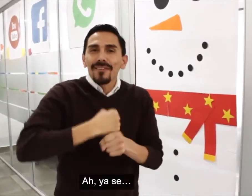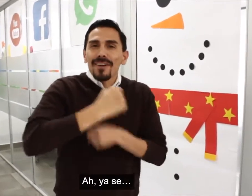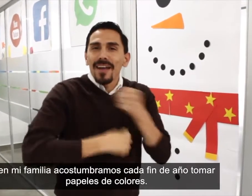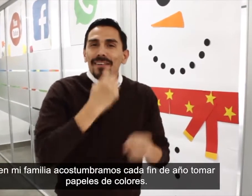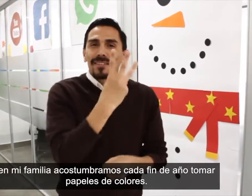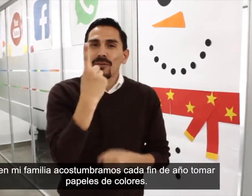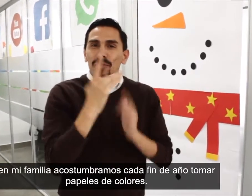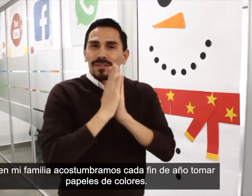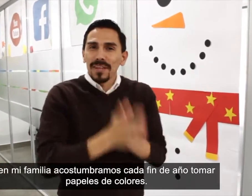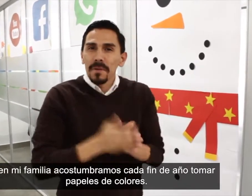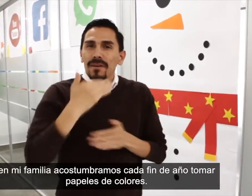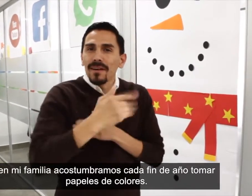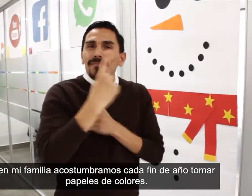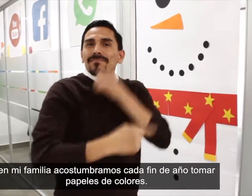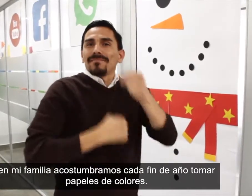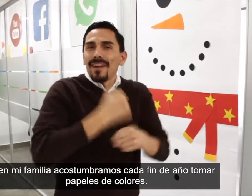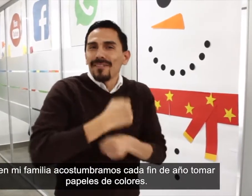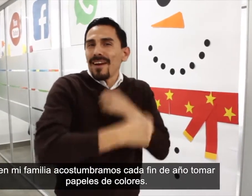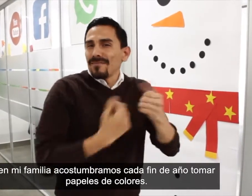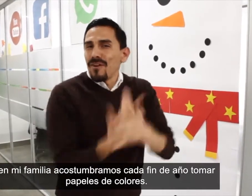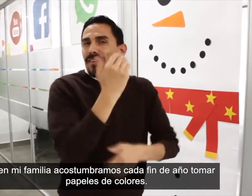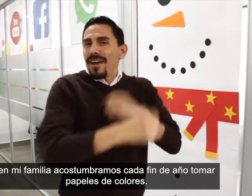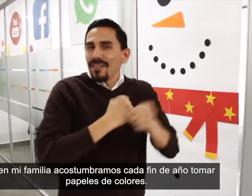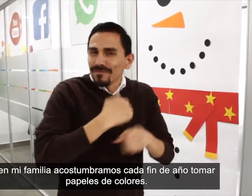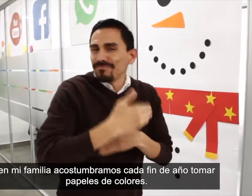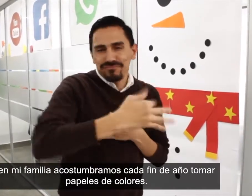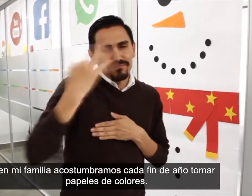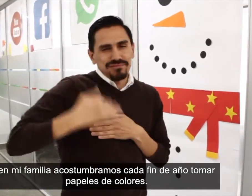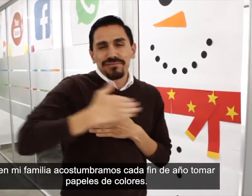En mi familia acostumbramos cada fin de año a tomar papeles de colores.